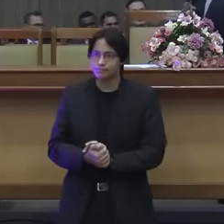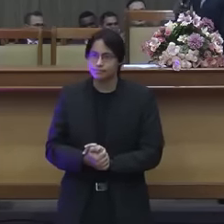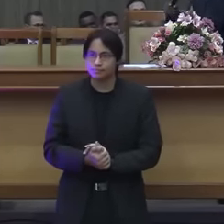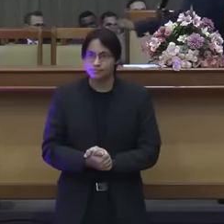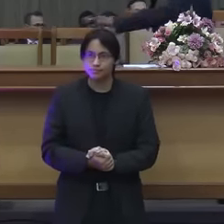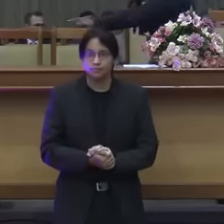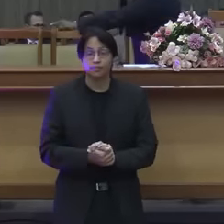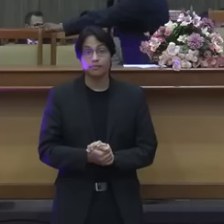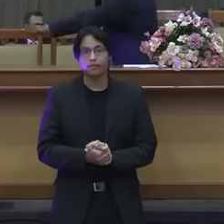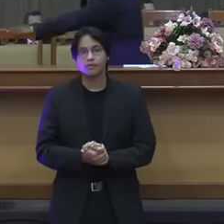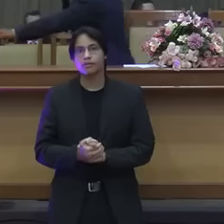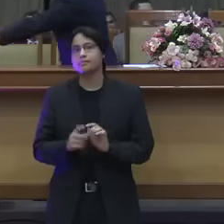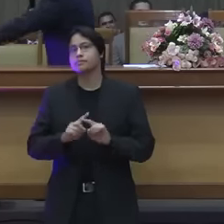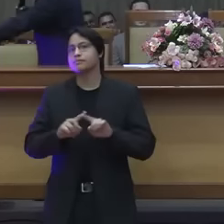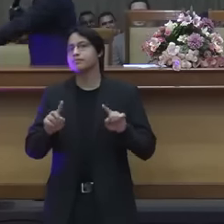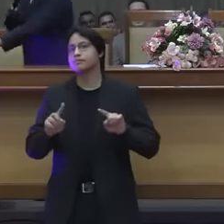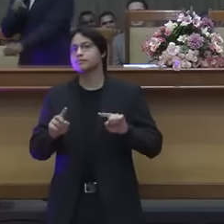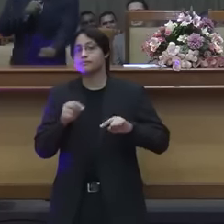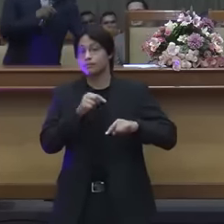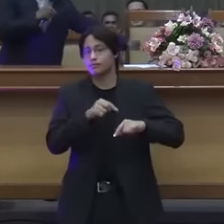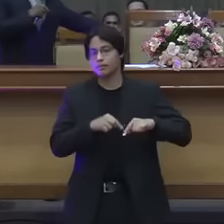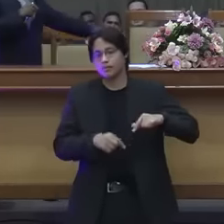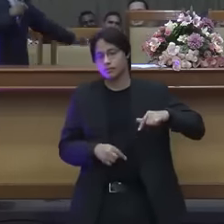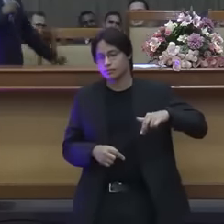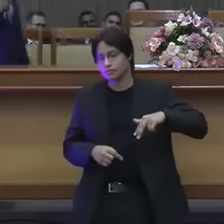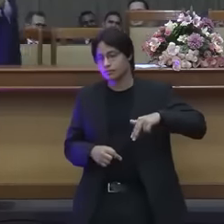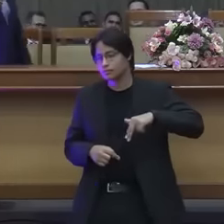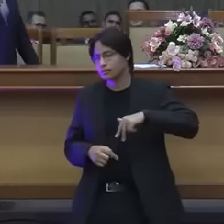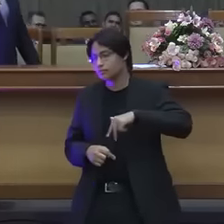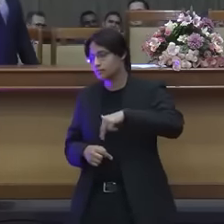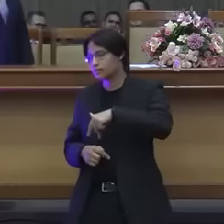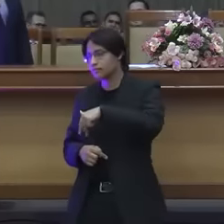mas ele passou como? de largo